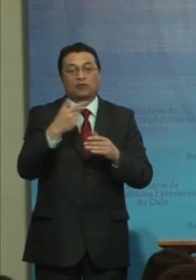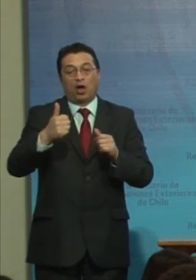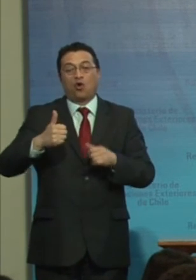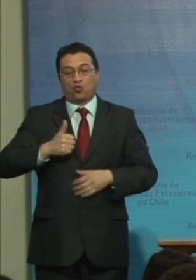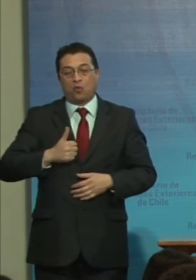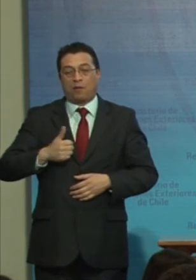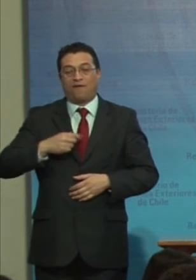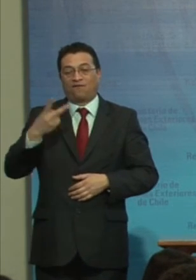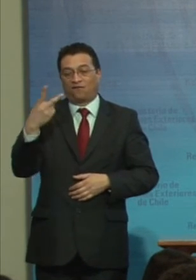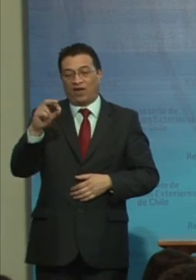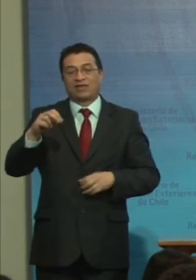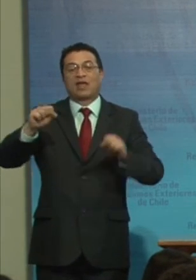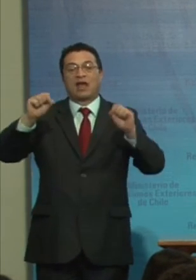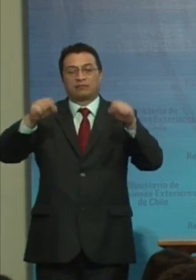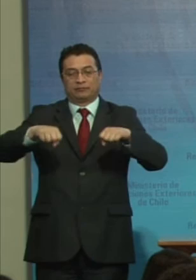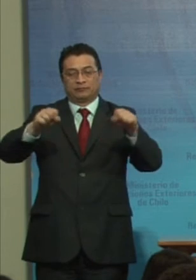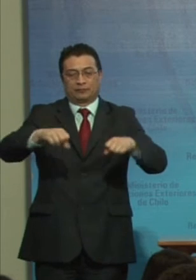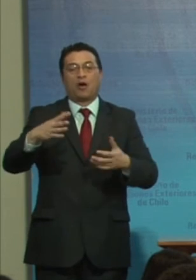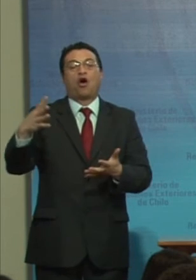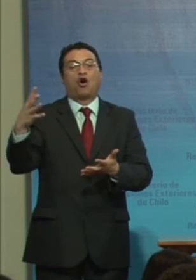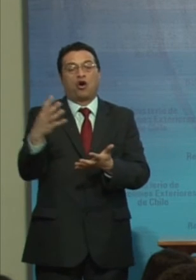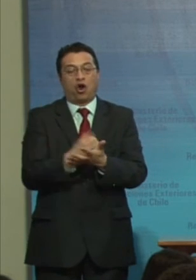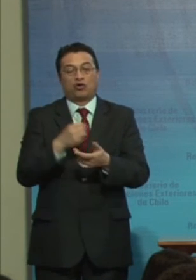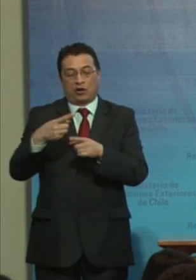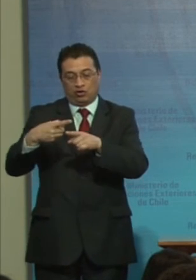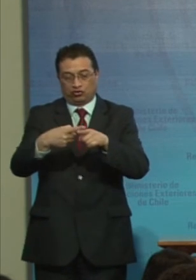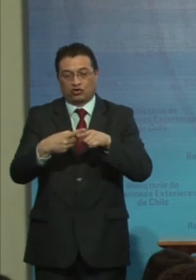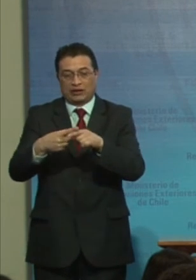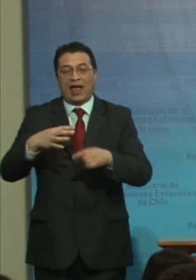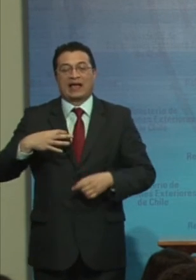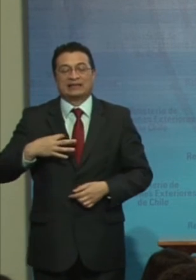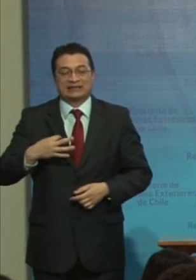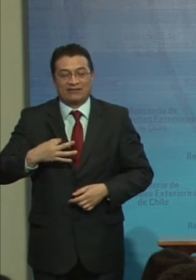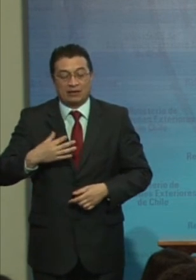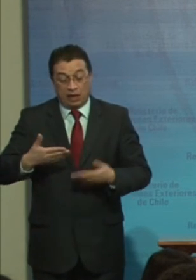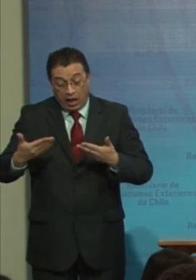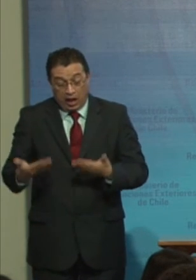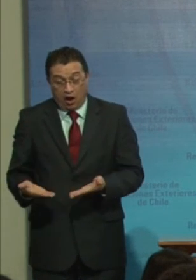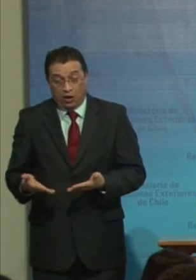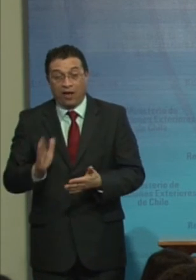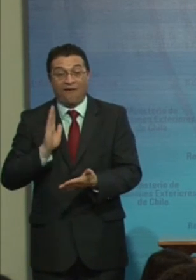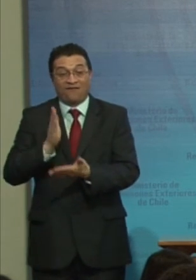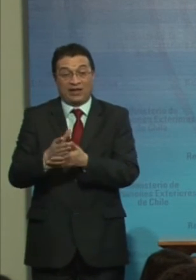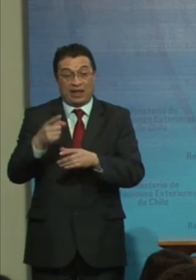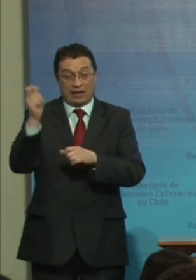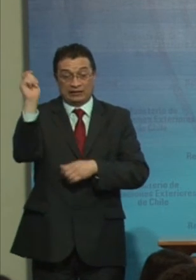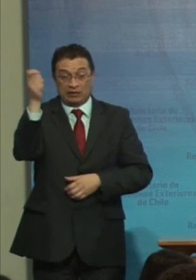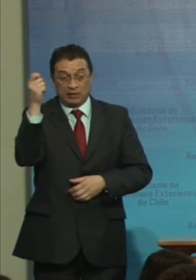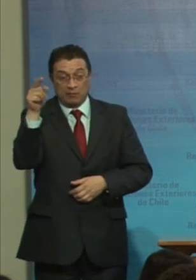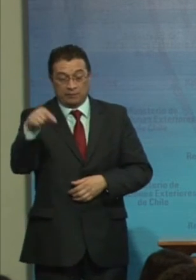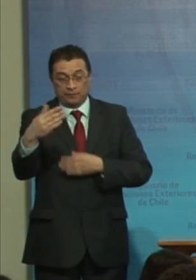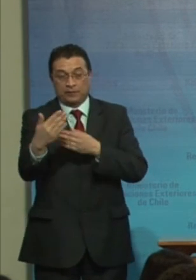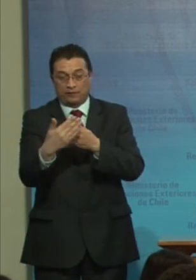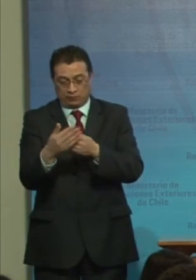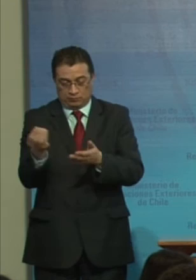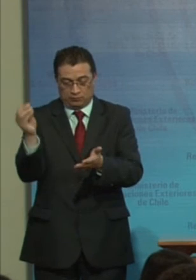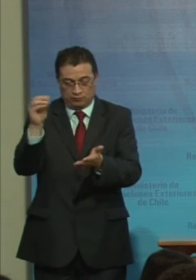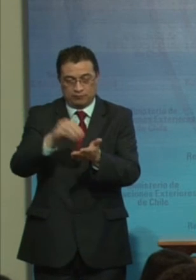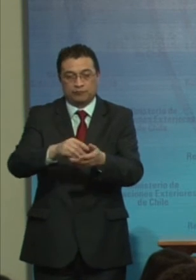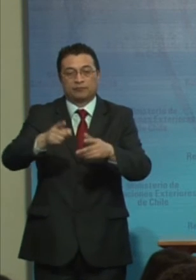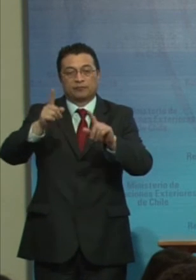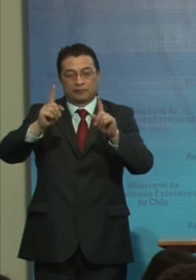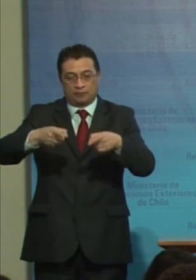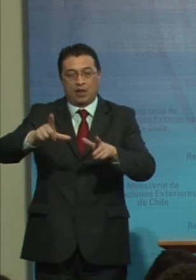ratificaciones Es un gran logro Es un gran logro Como sociedad civil Ahora A fines de septiembre Viene la implementación